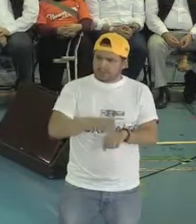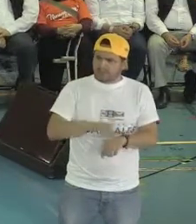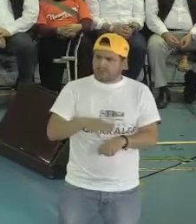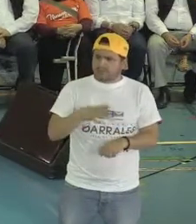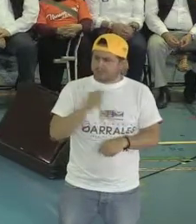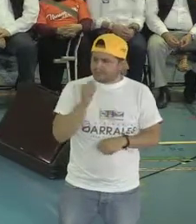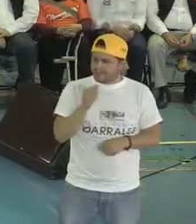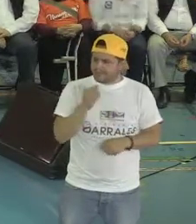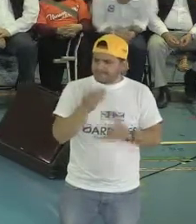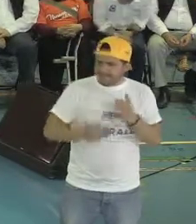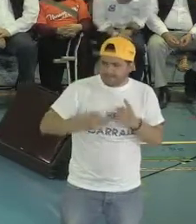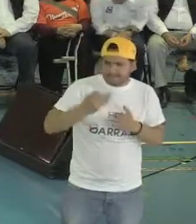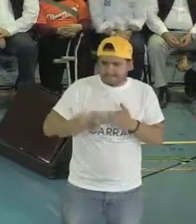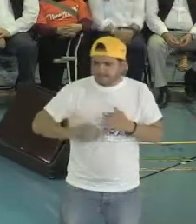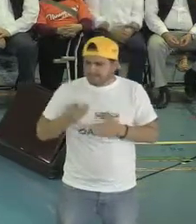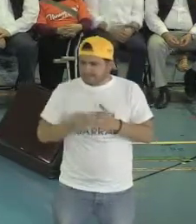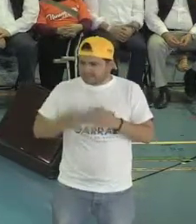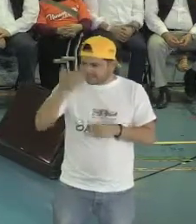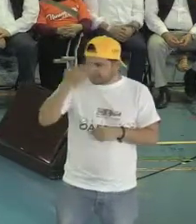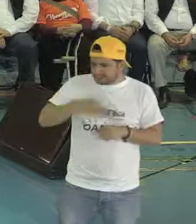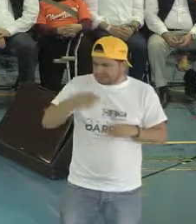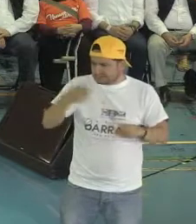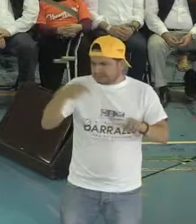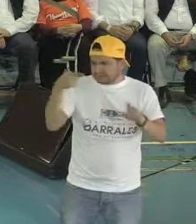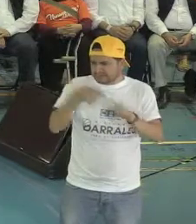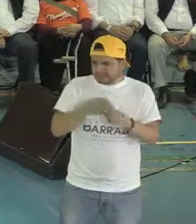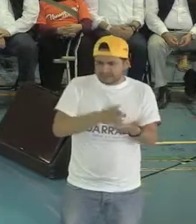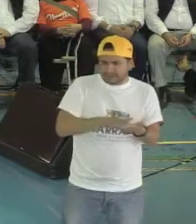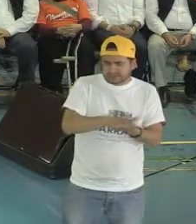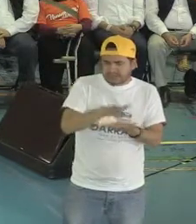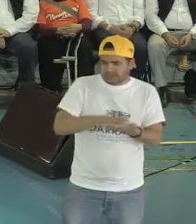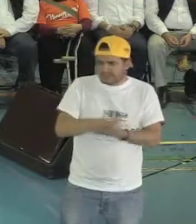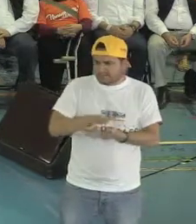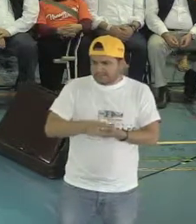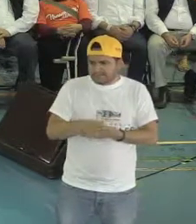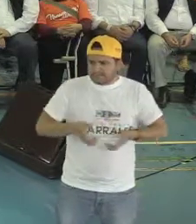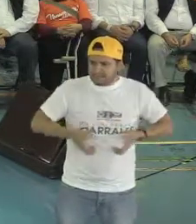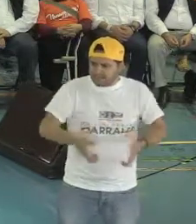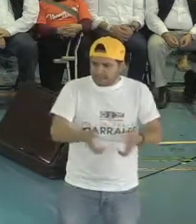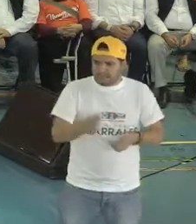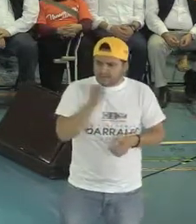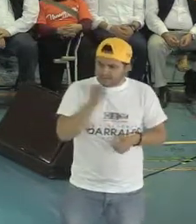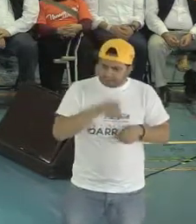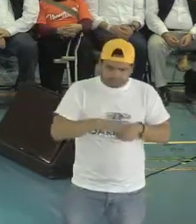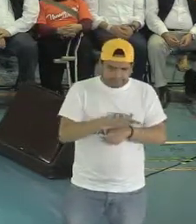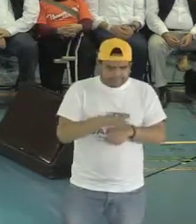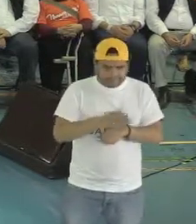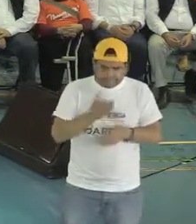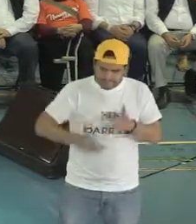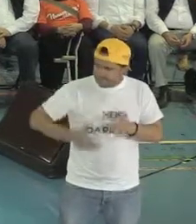incompleto respecto a las trampas, a las banquetas. Pero también algo muy importante,